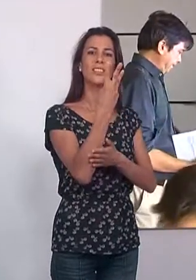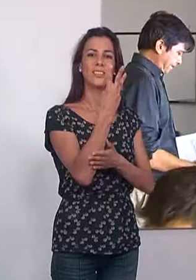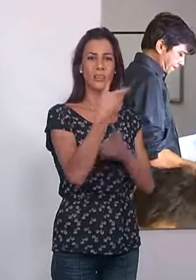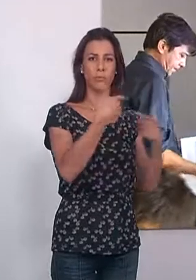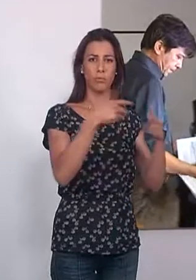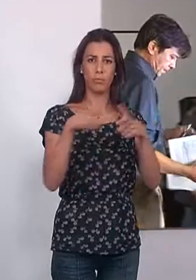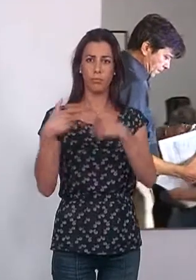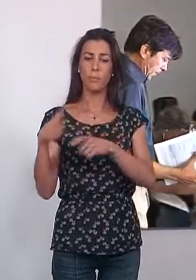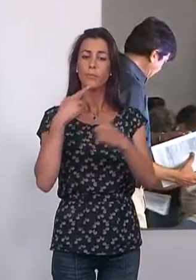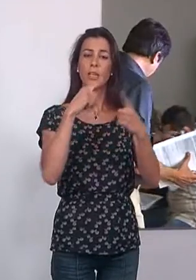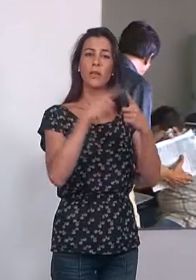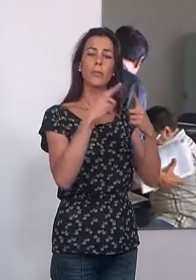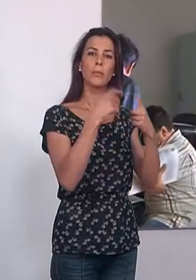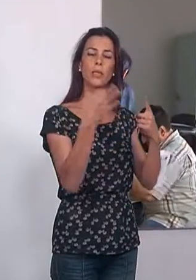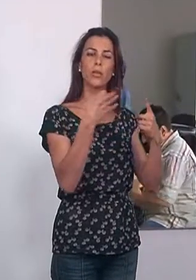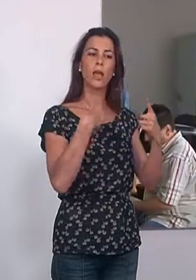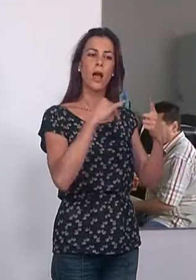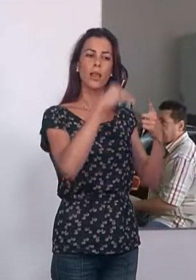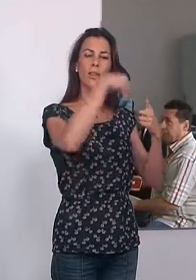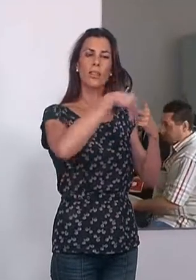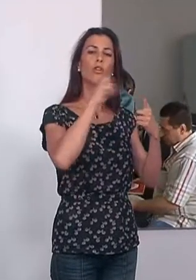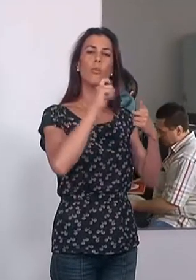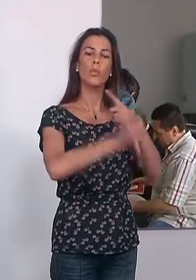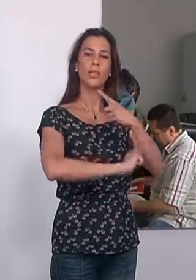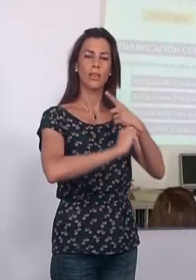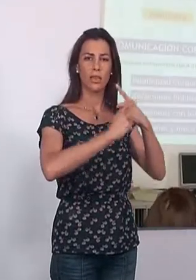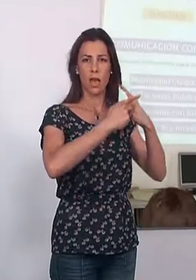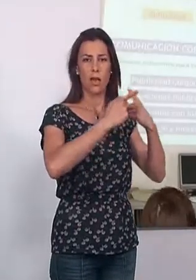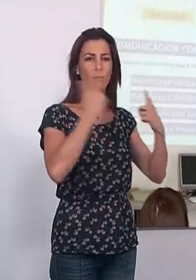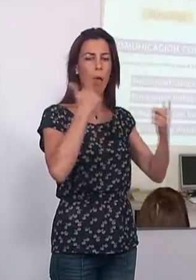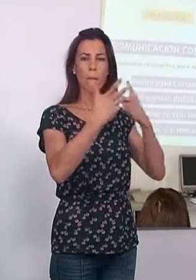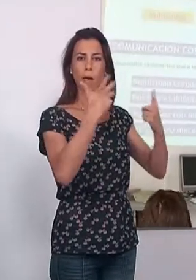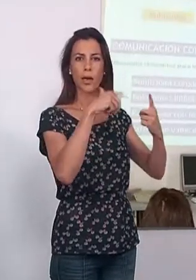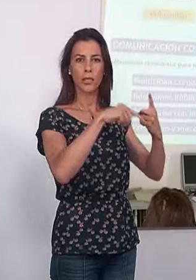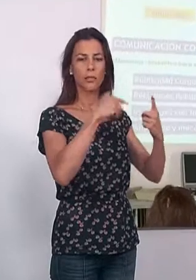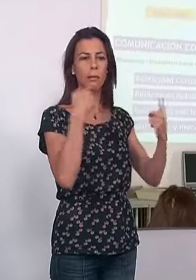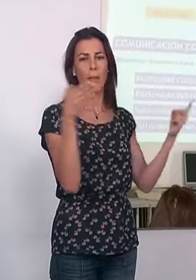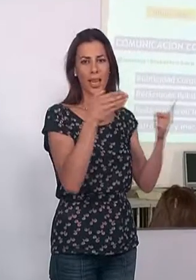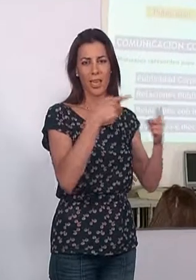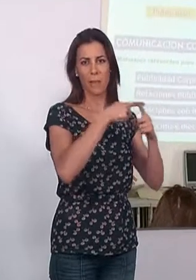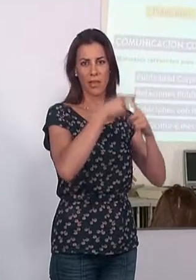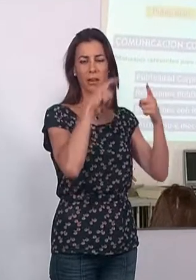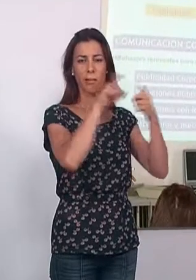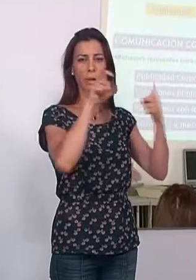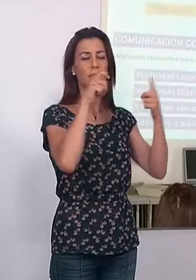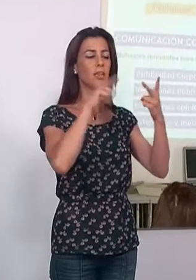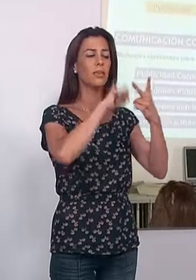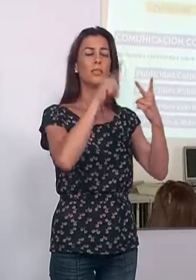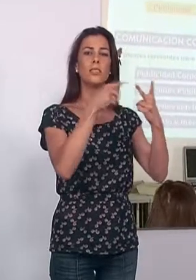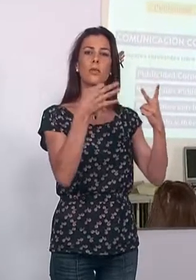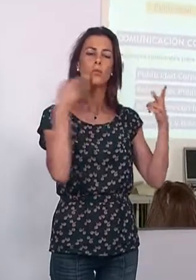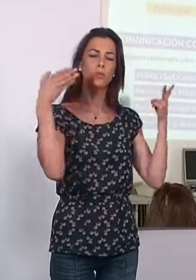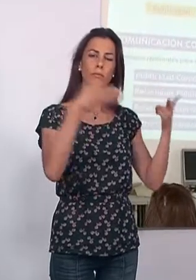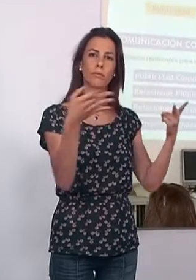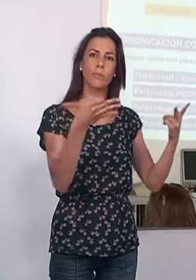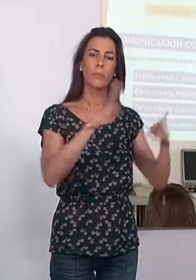bloques. El primero de ellos aborda la estrategia del marketing aplicada a pequeñas y medianas empresas. El segundo hace